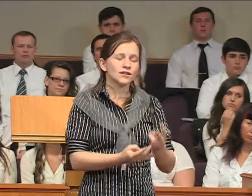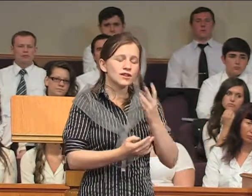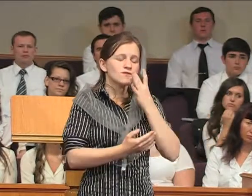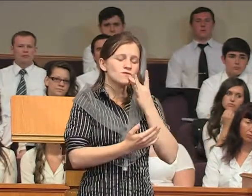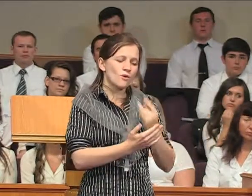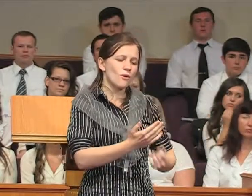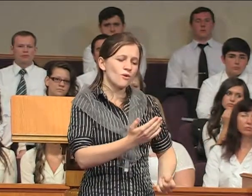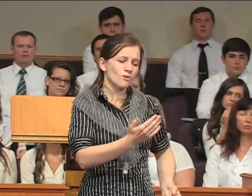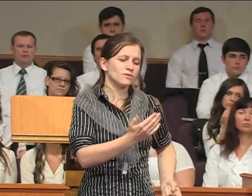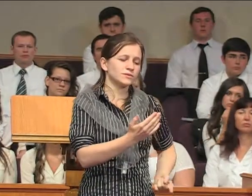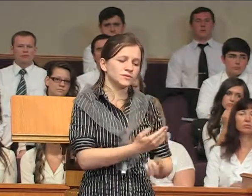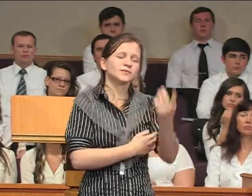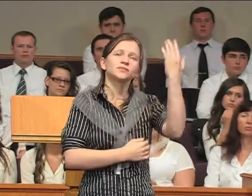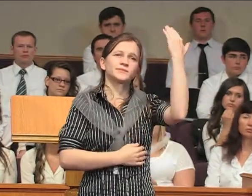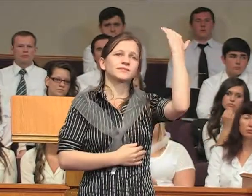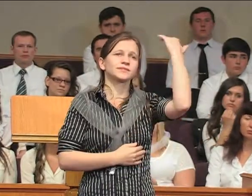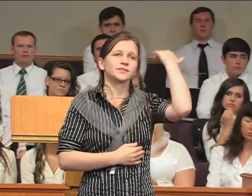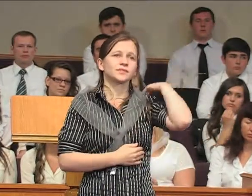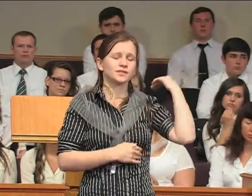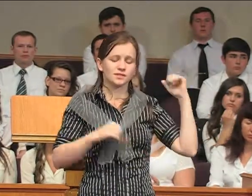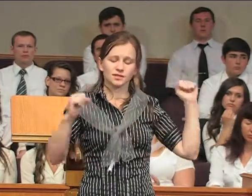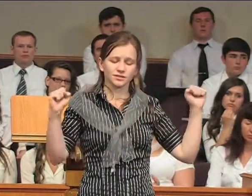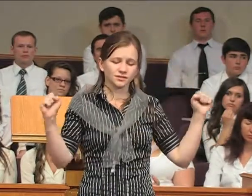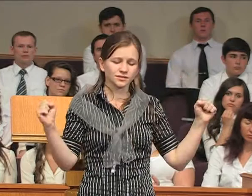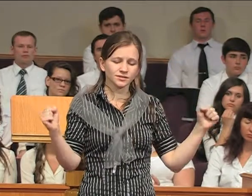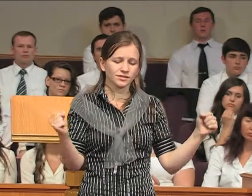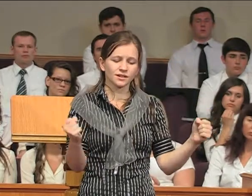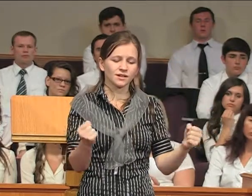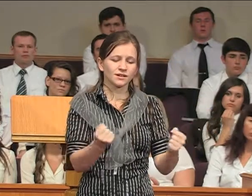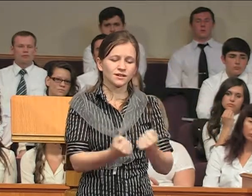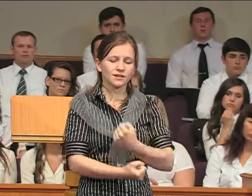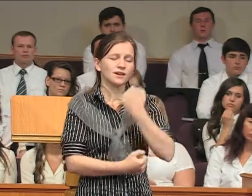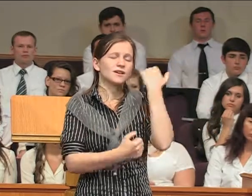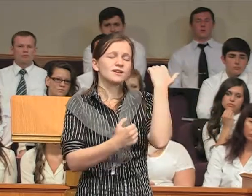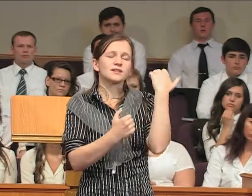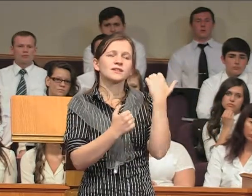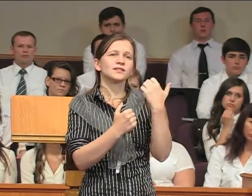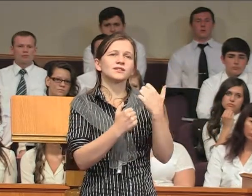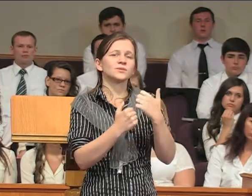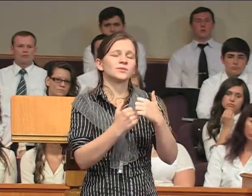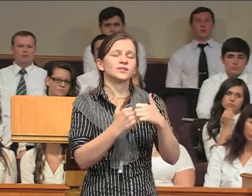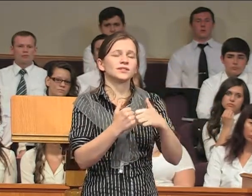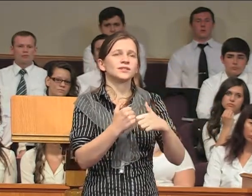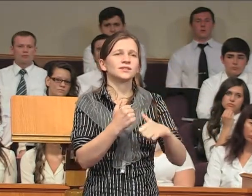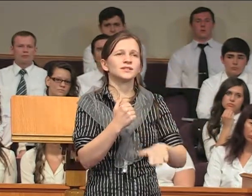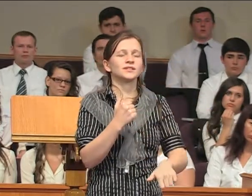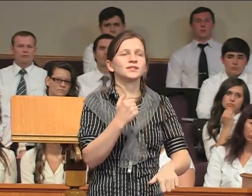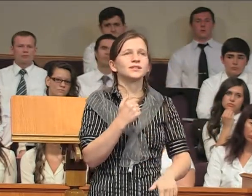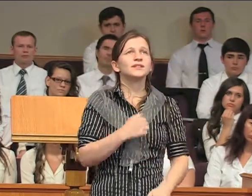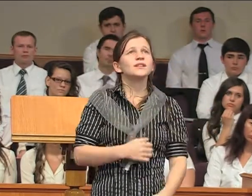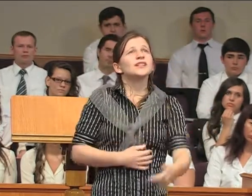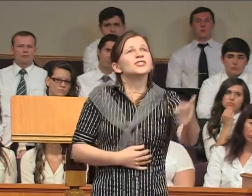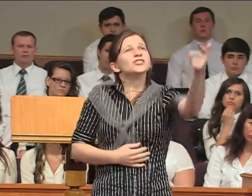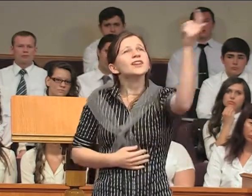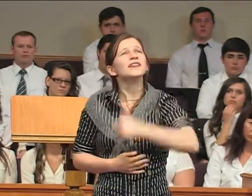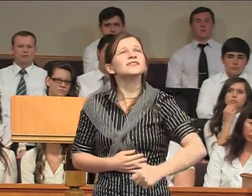Но оказался я тогда холодным. Скажи,